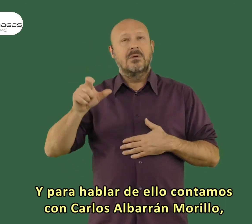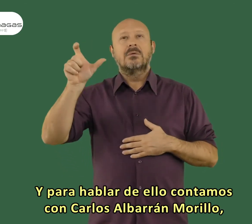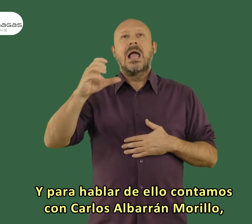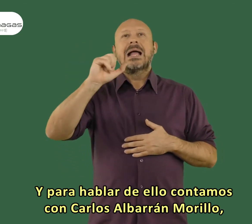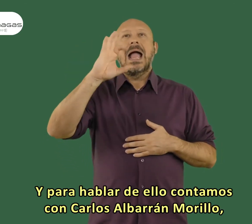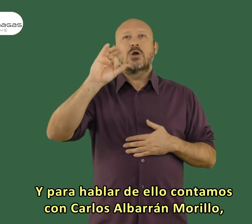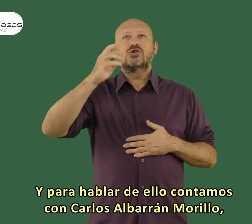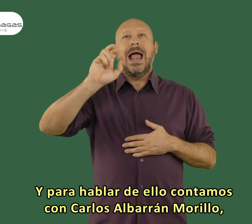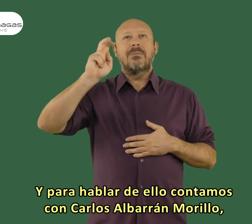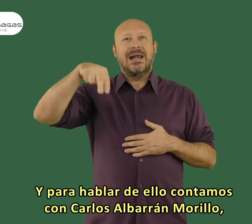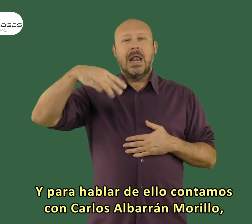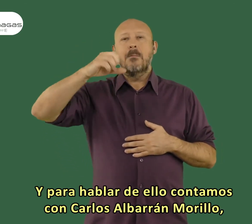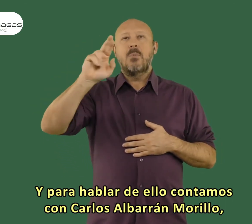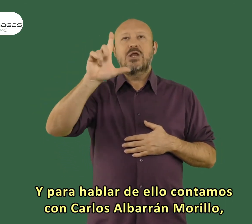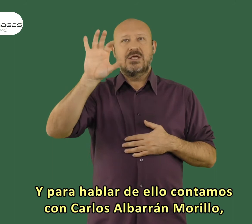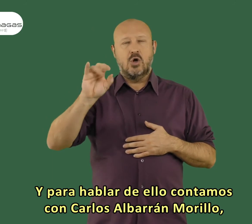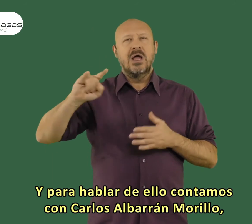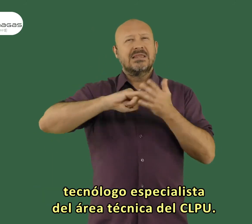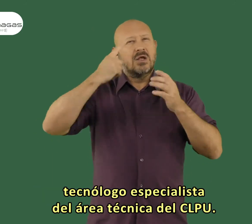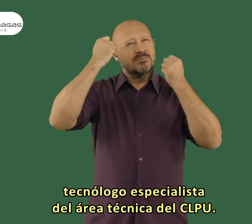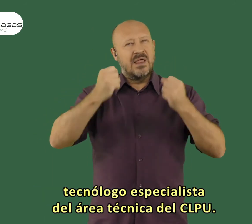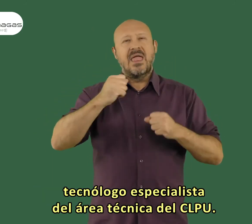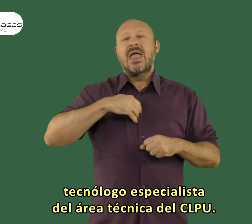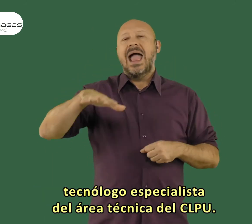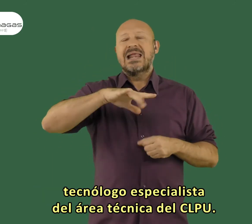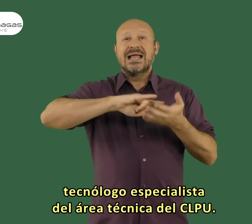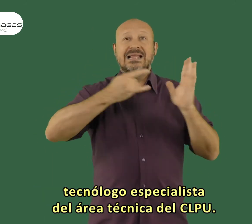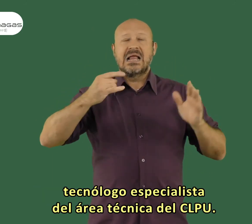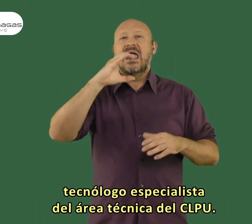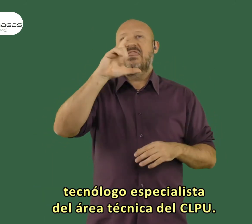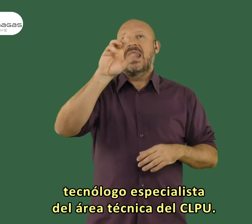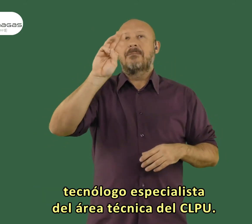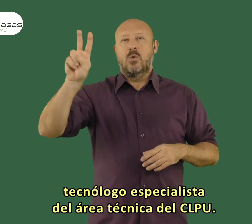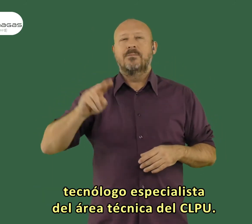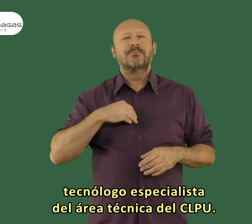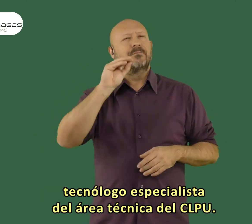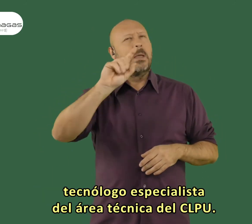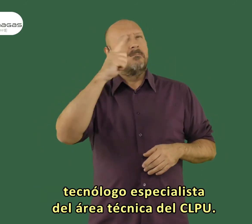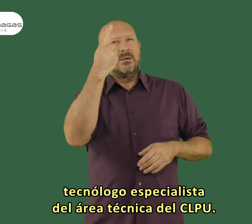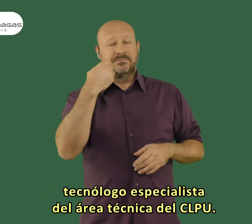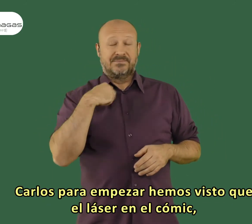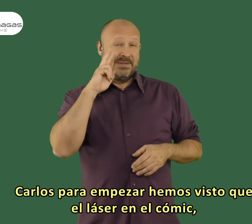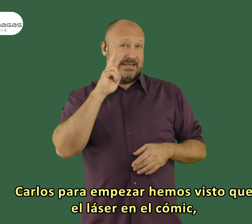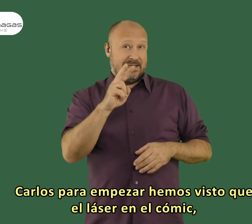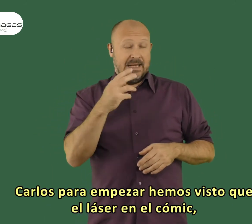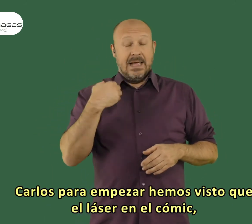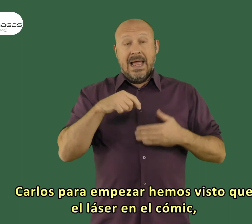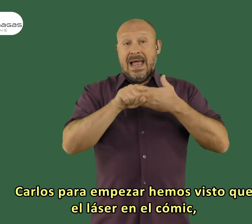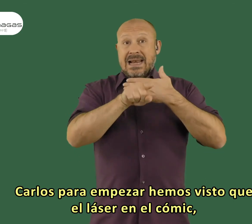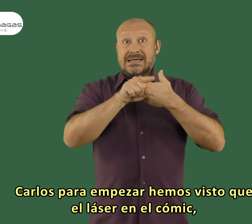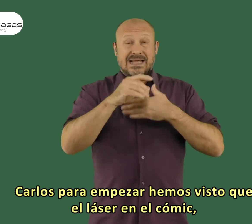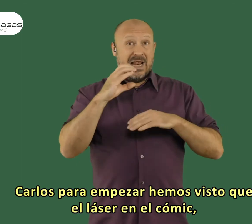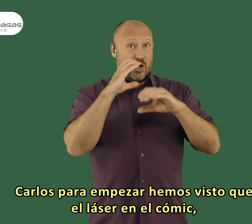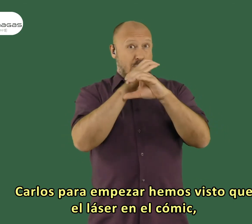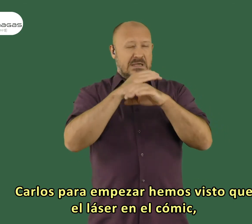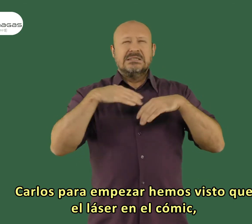Y para hablar de ello, contamos con Carlos Albarrán Murillo, tecnólogo especialista del área técnica del CLPU. Carlos, para empezar, hemos